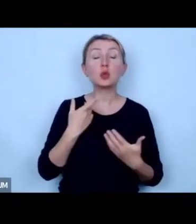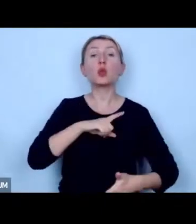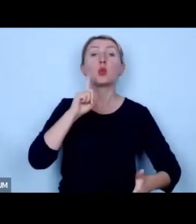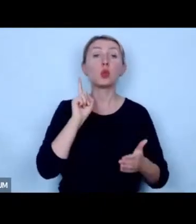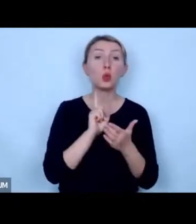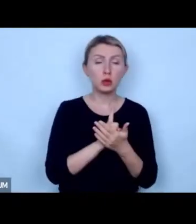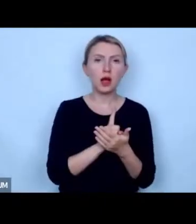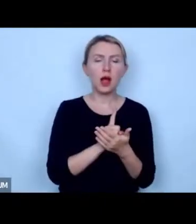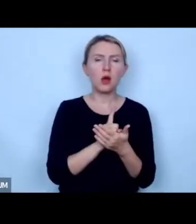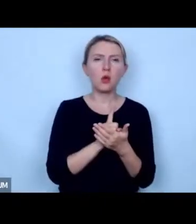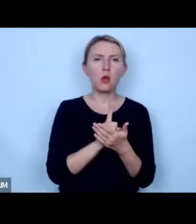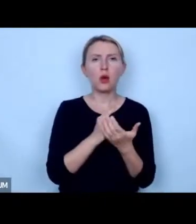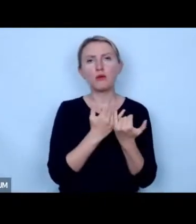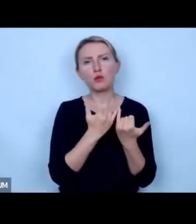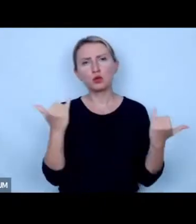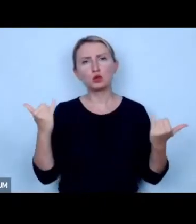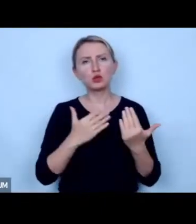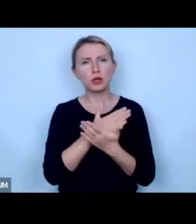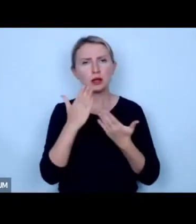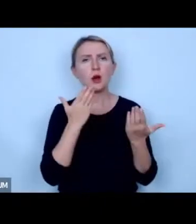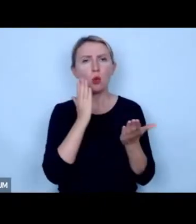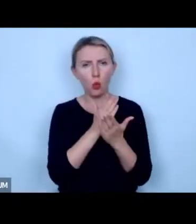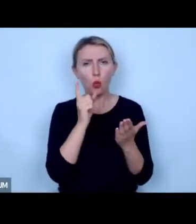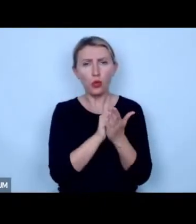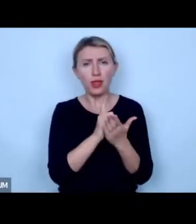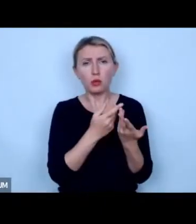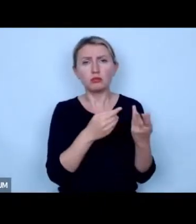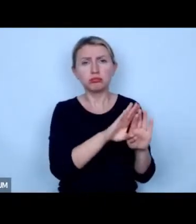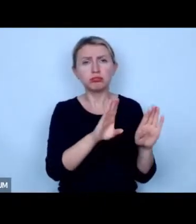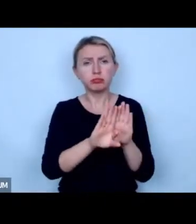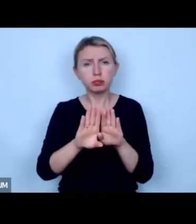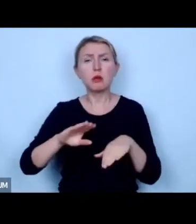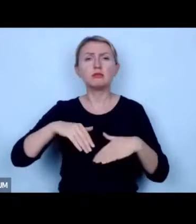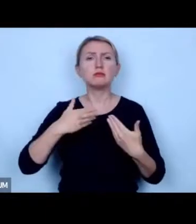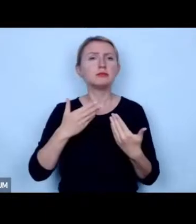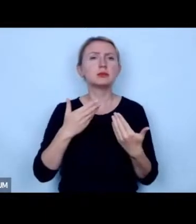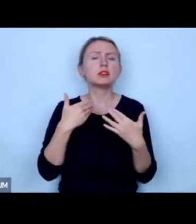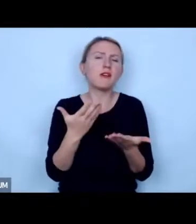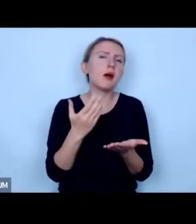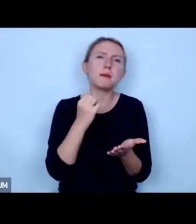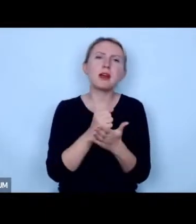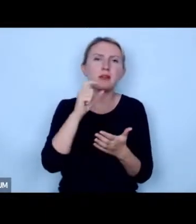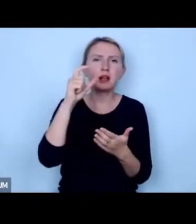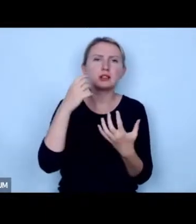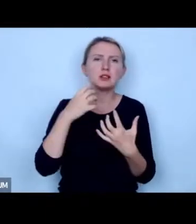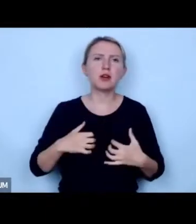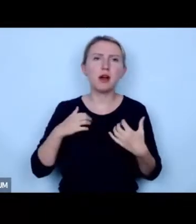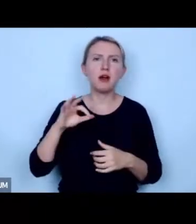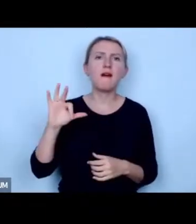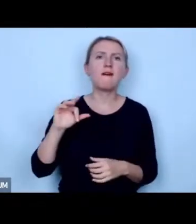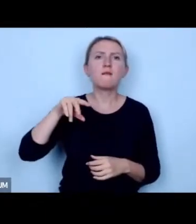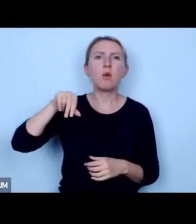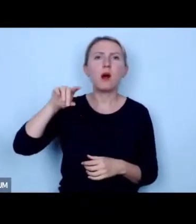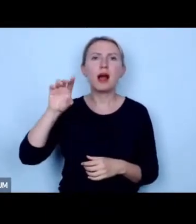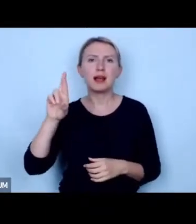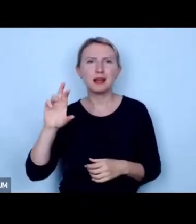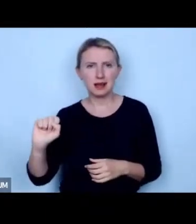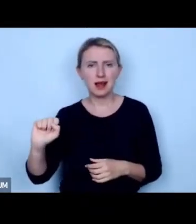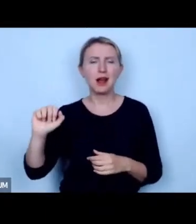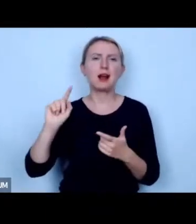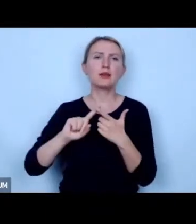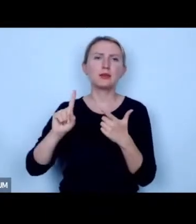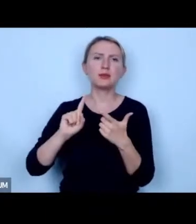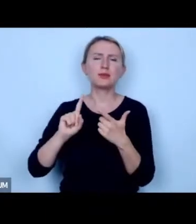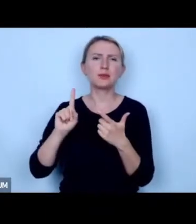się jakby w różnych krajach zamknąć no nie przyznając praw zwierzętom taki przykład to jest chowu czyli to